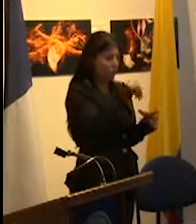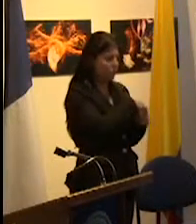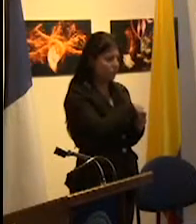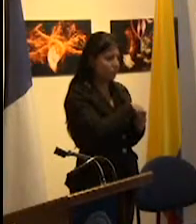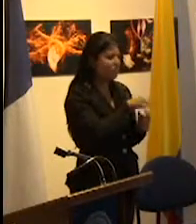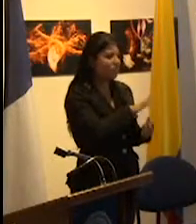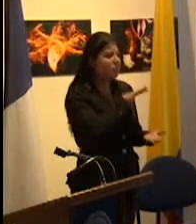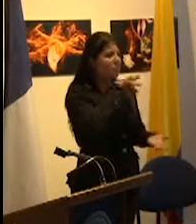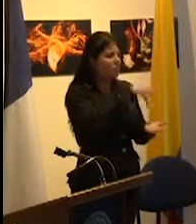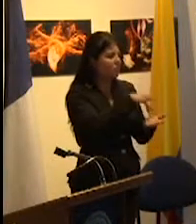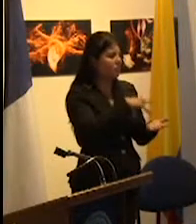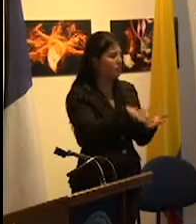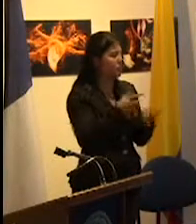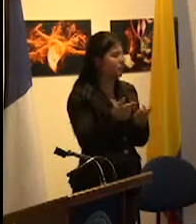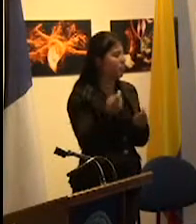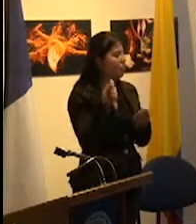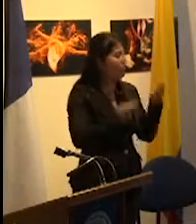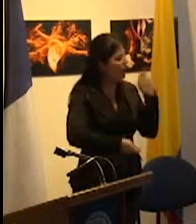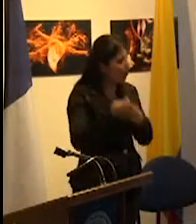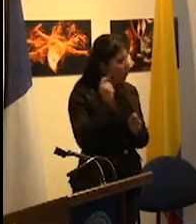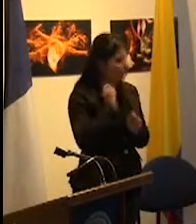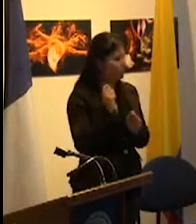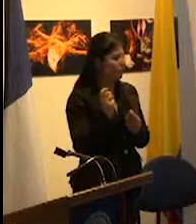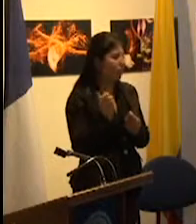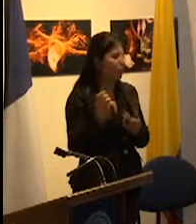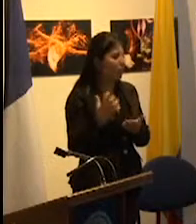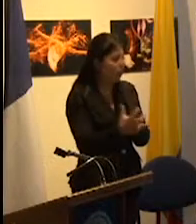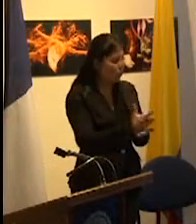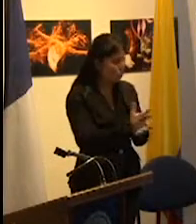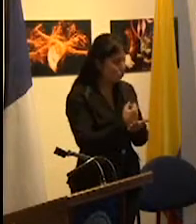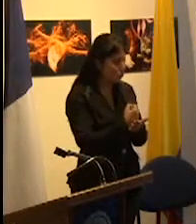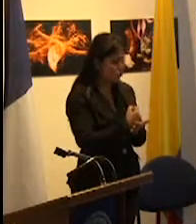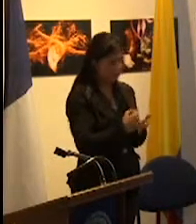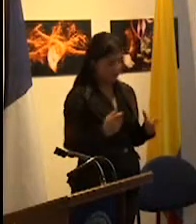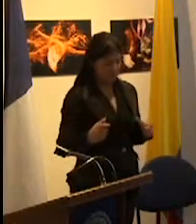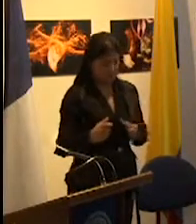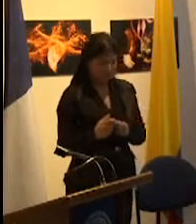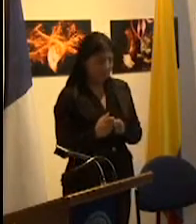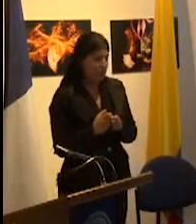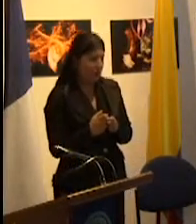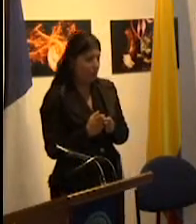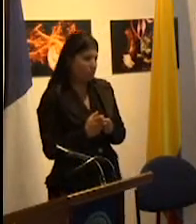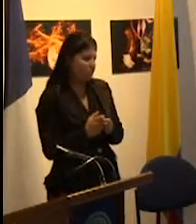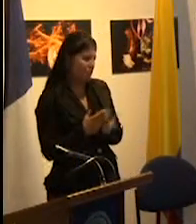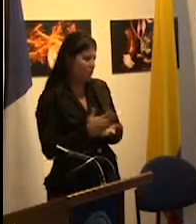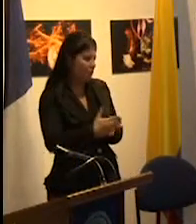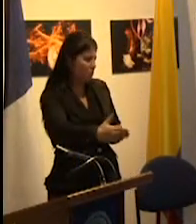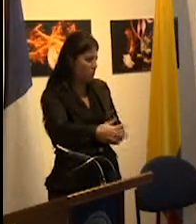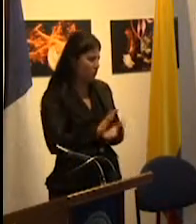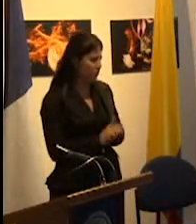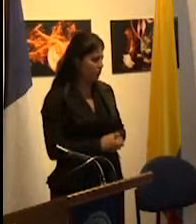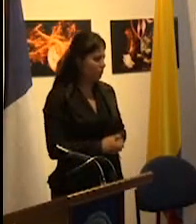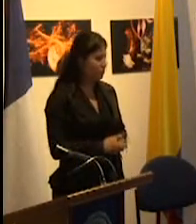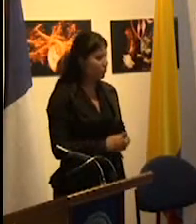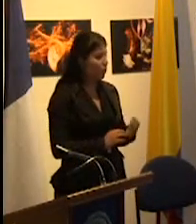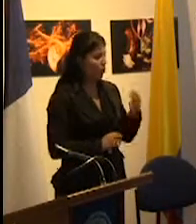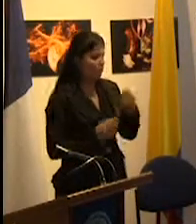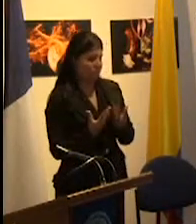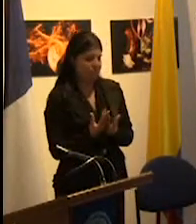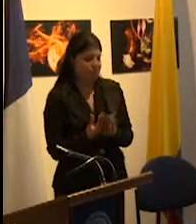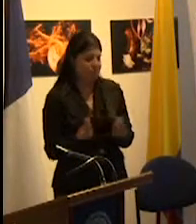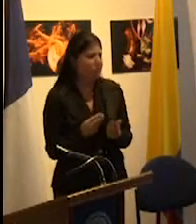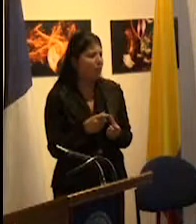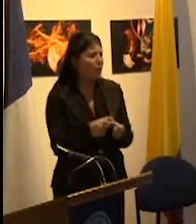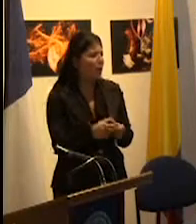participación en el mercado y el consumo mientras que la minoría está fuera hay dos